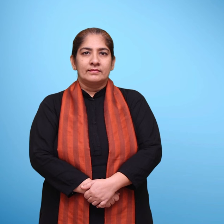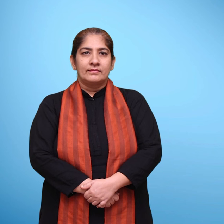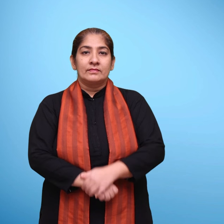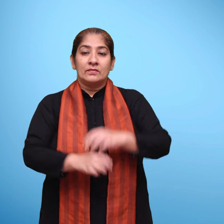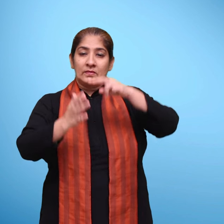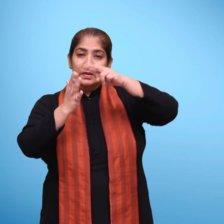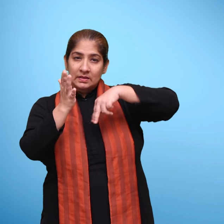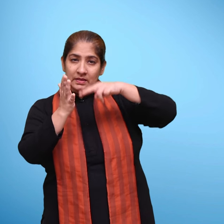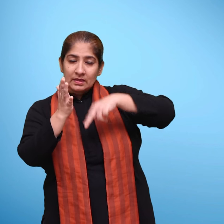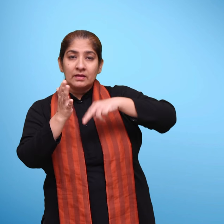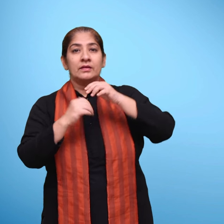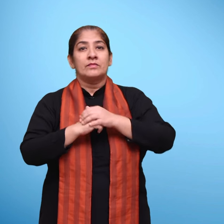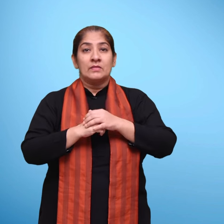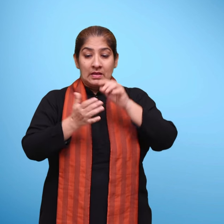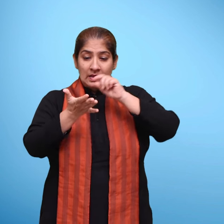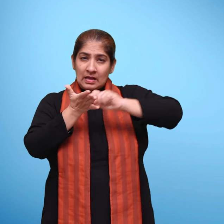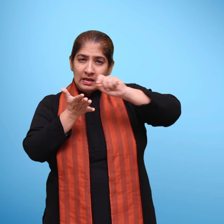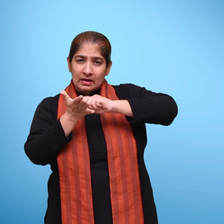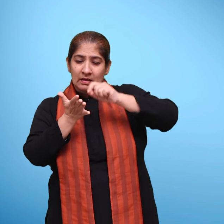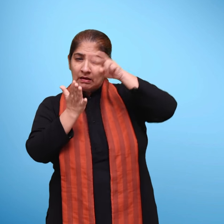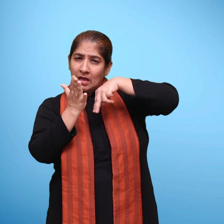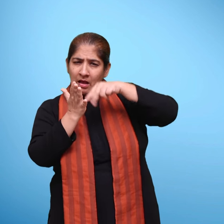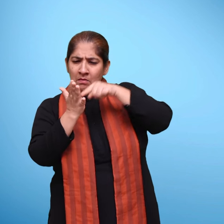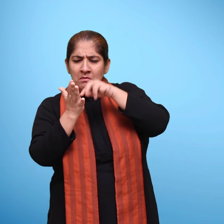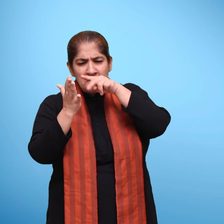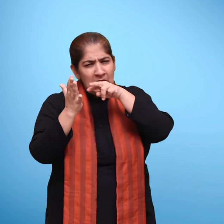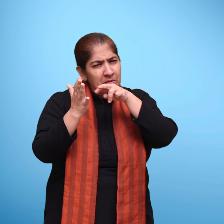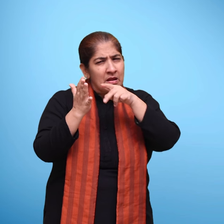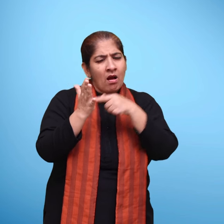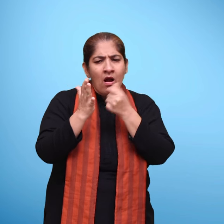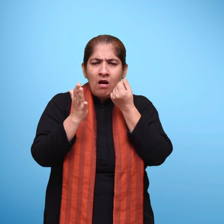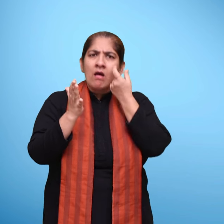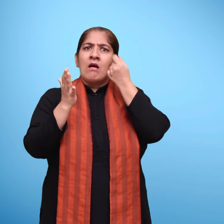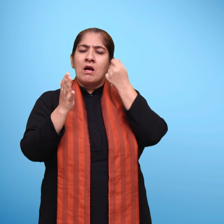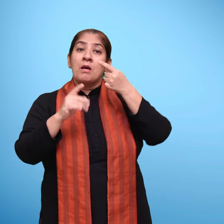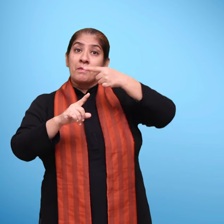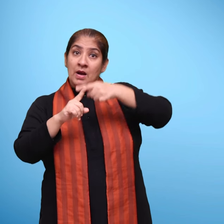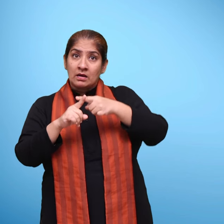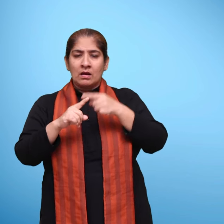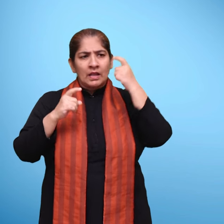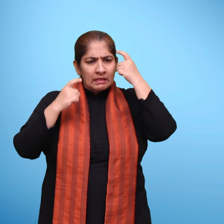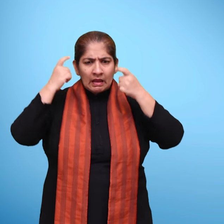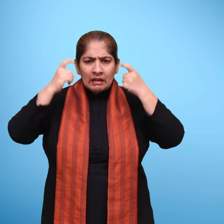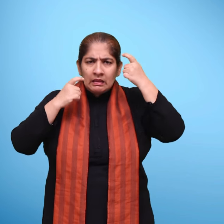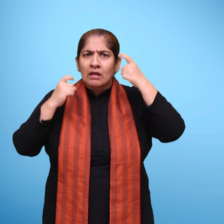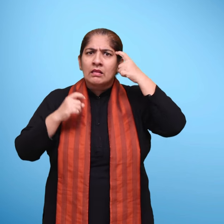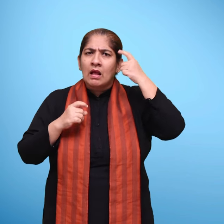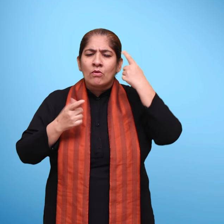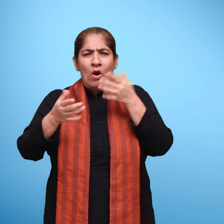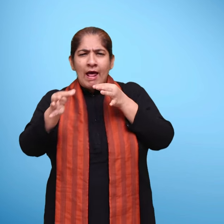पढ़ना, लिखित सामग्री से अर्थ का निर्मान करना और इसके विशह में आलोच नात्मक एवं